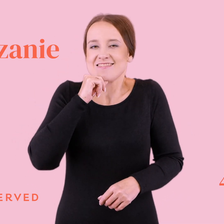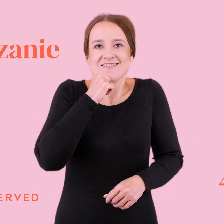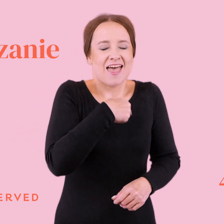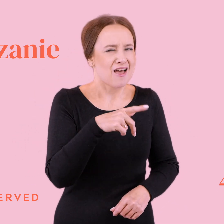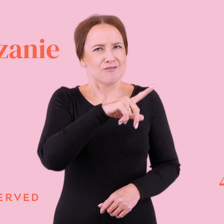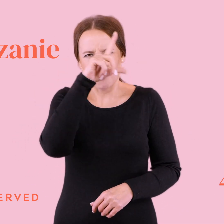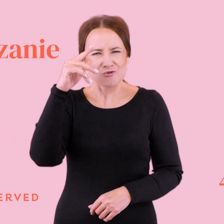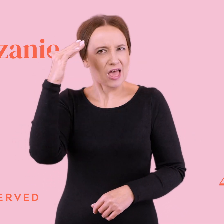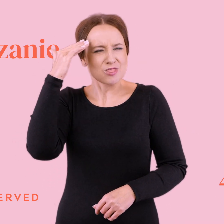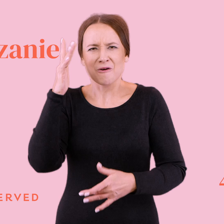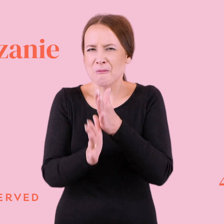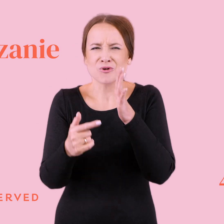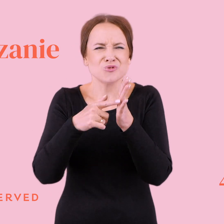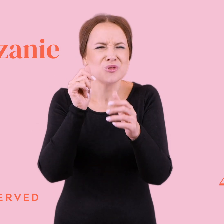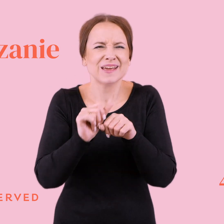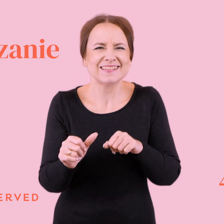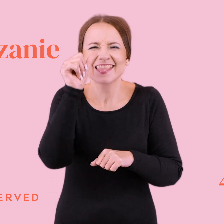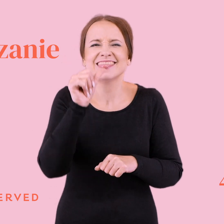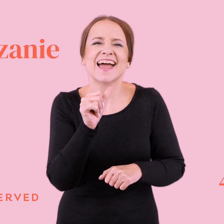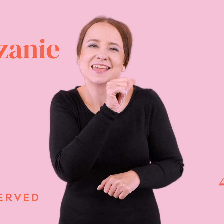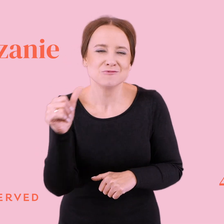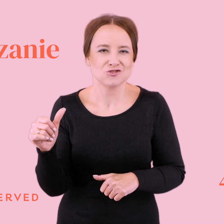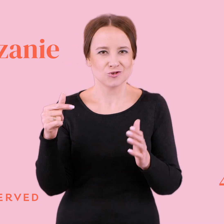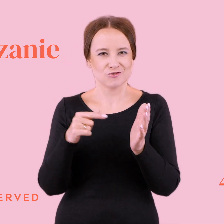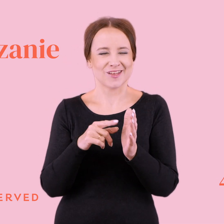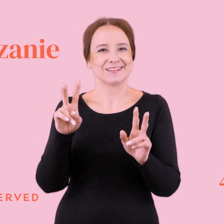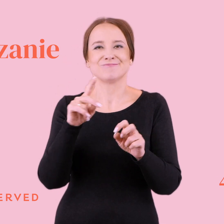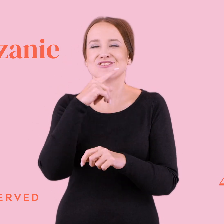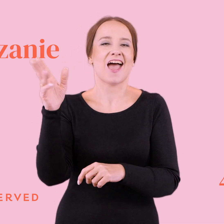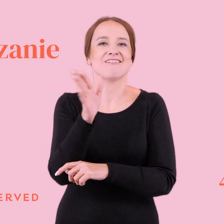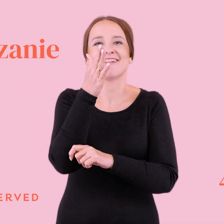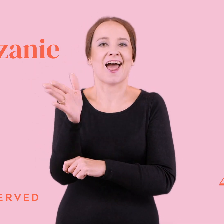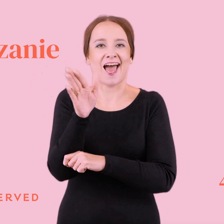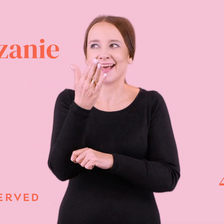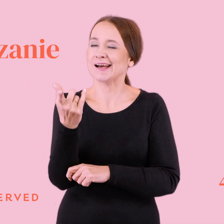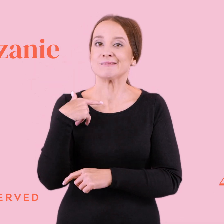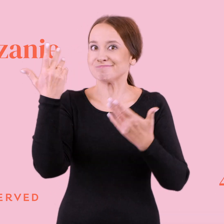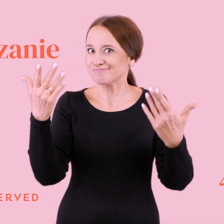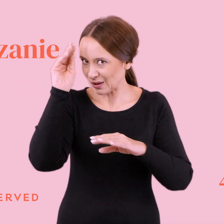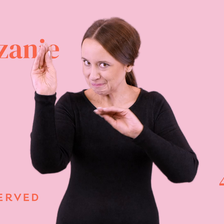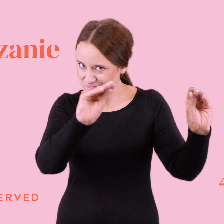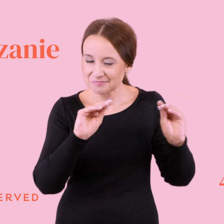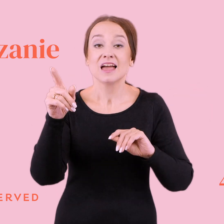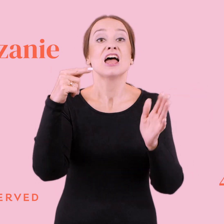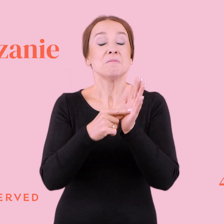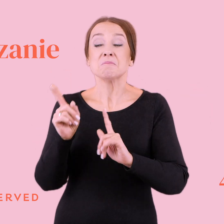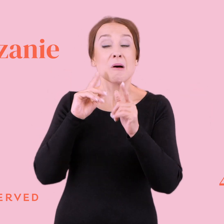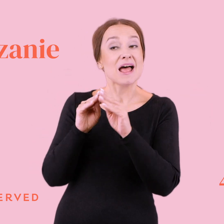dowiaduje, że to są po prostu, że ta tajemniczość to są czerwone flagi. No ale wiecie, tam rozmawiamy o nim z Tomaszem, siedząc